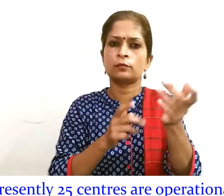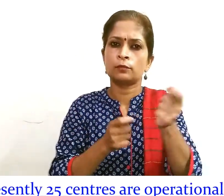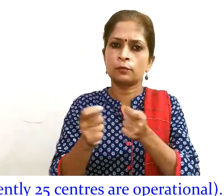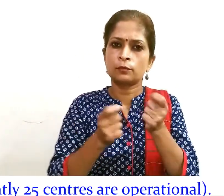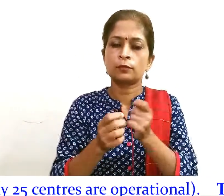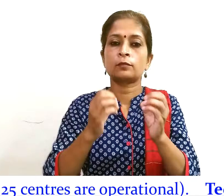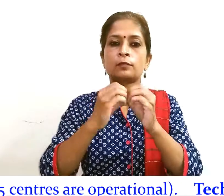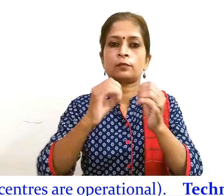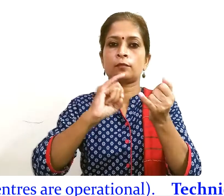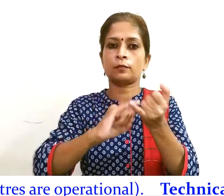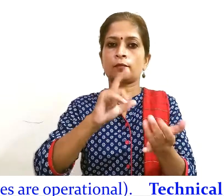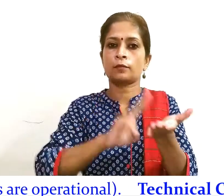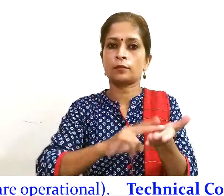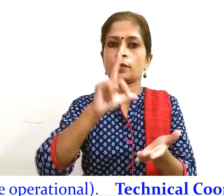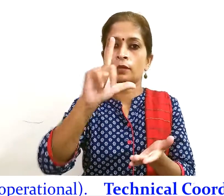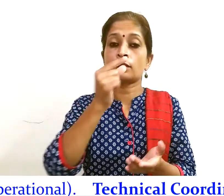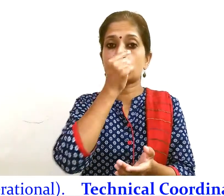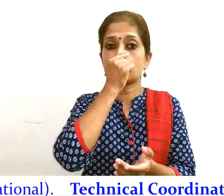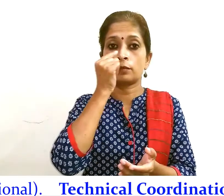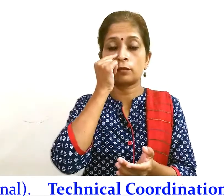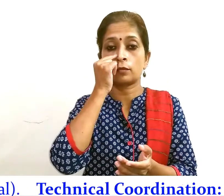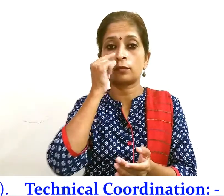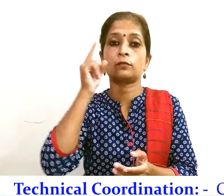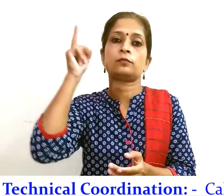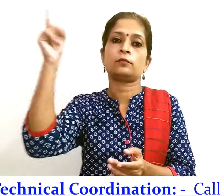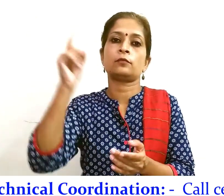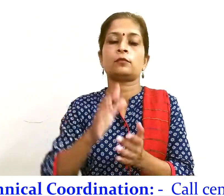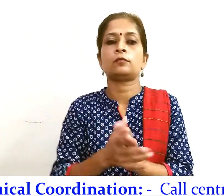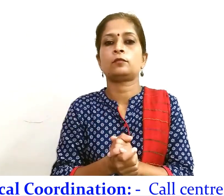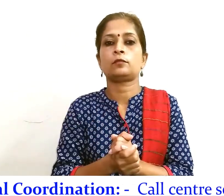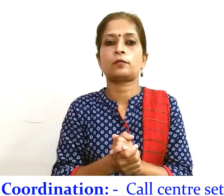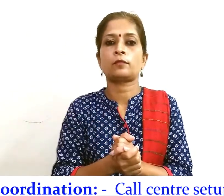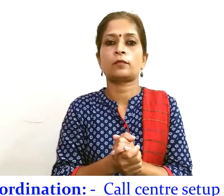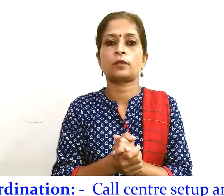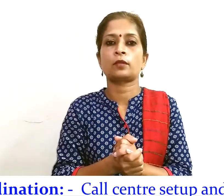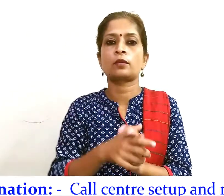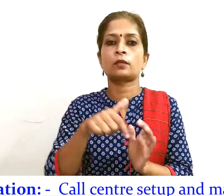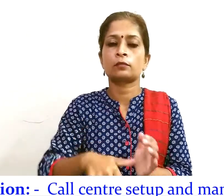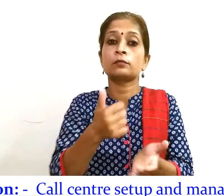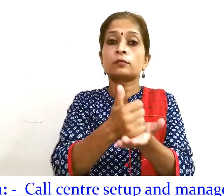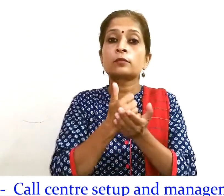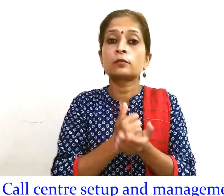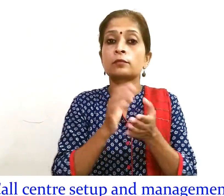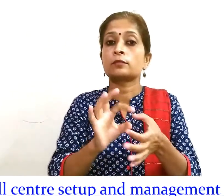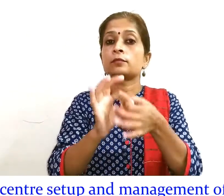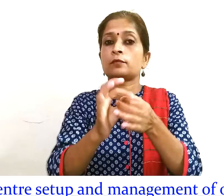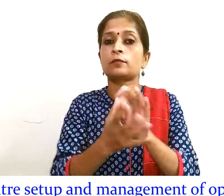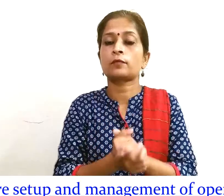प्रबंधन BSNL चिन्ने तमिलनाडू द्वारा किया जाएगा सहयोगी संस्थाएं